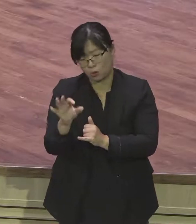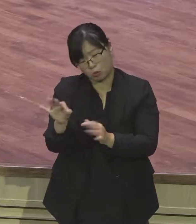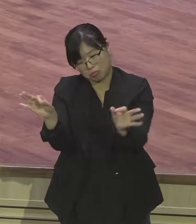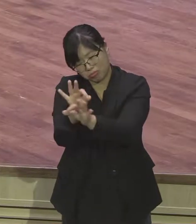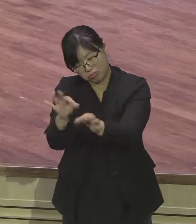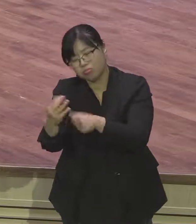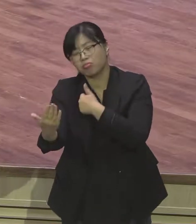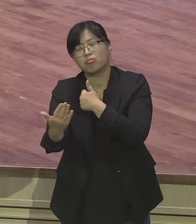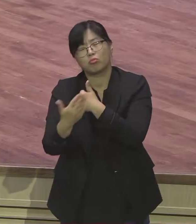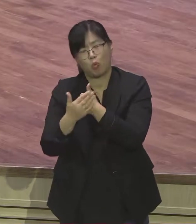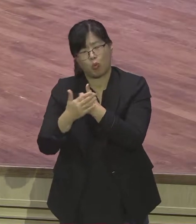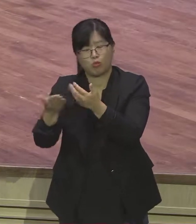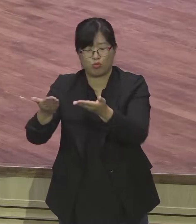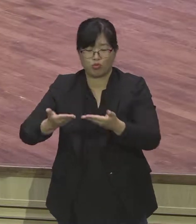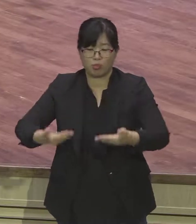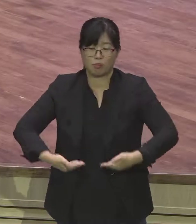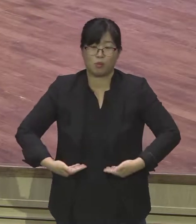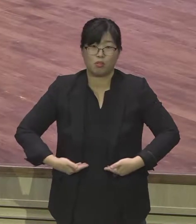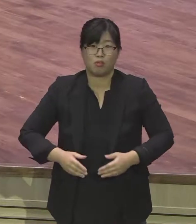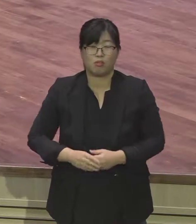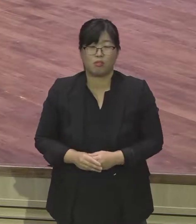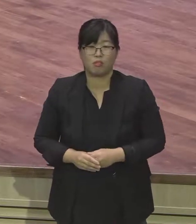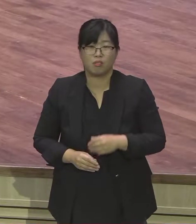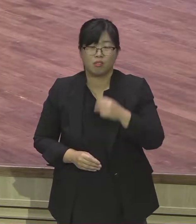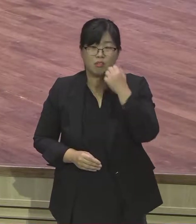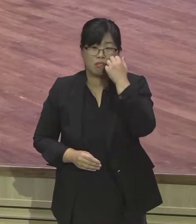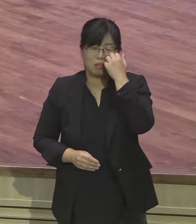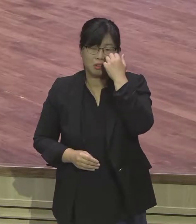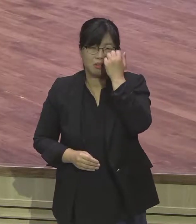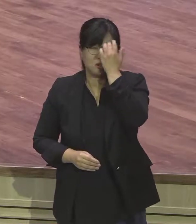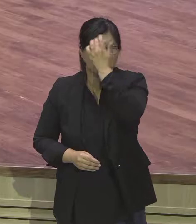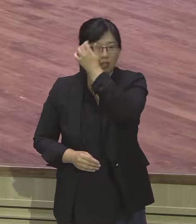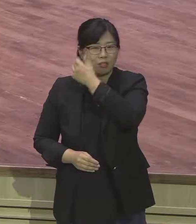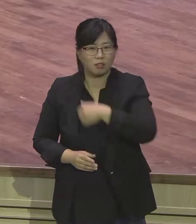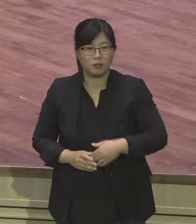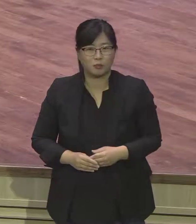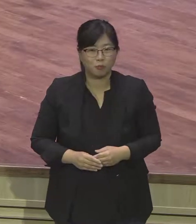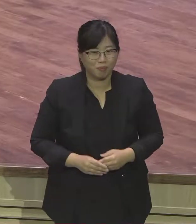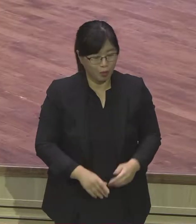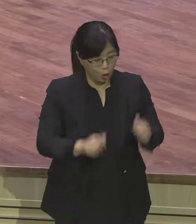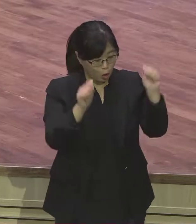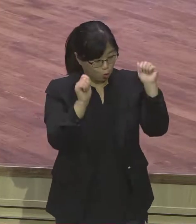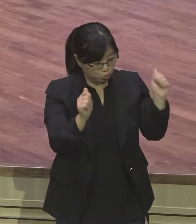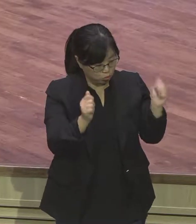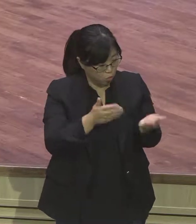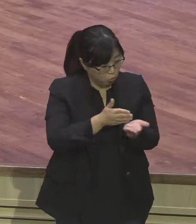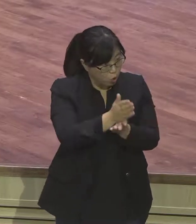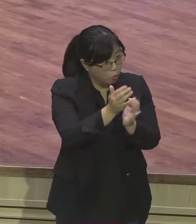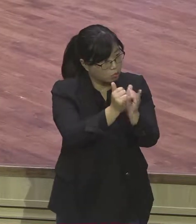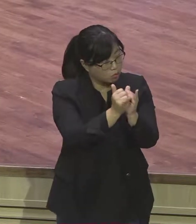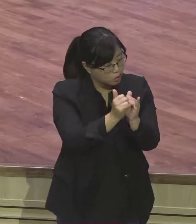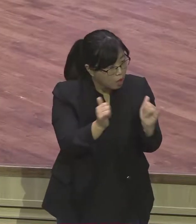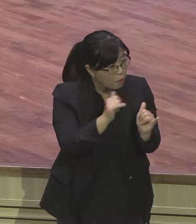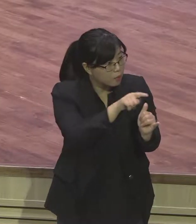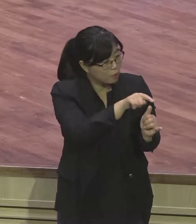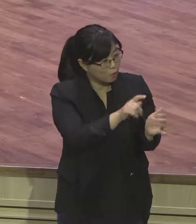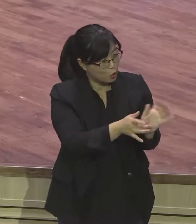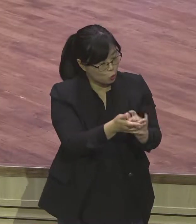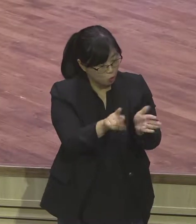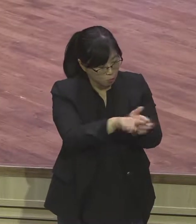영적인 부분뿐만 아니라 이런 분들은 생활적인 부분까지 그렇게 우리가 지속적으로 신앙생활을 수